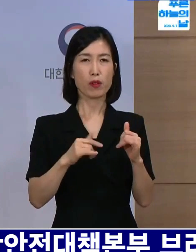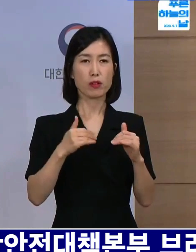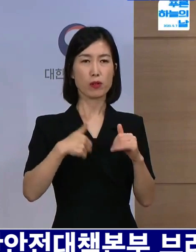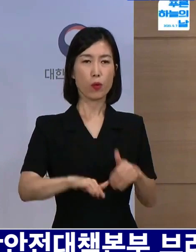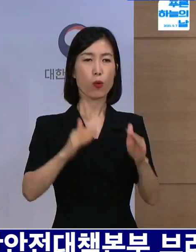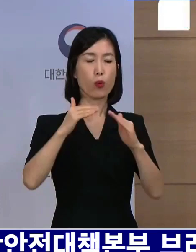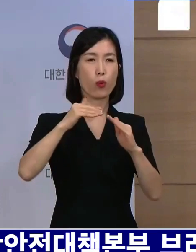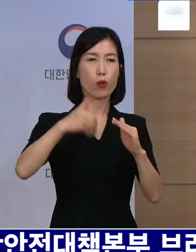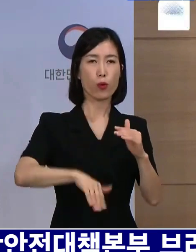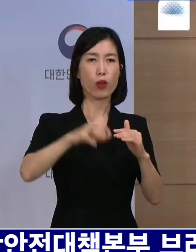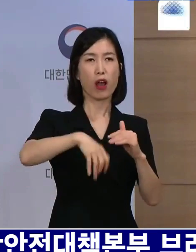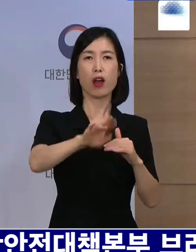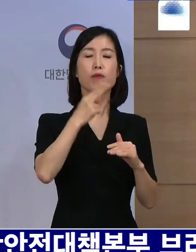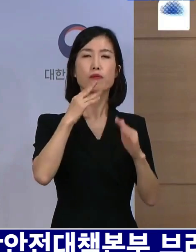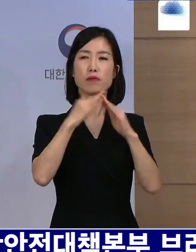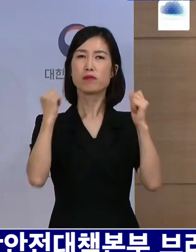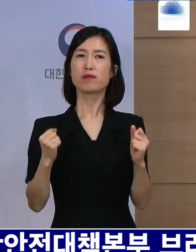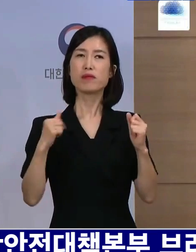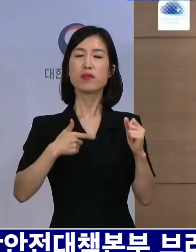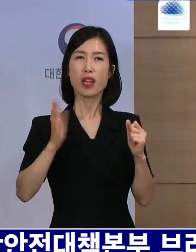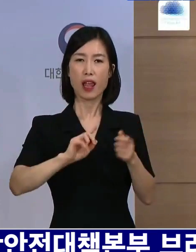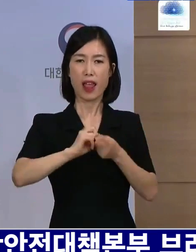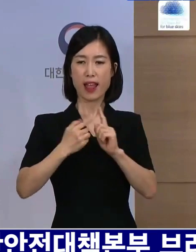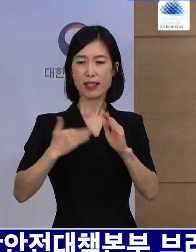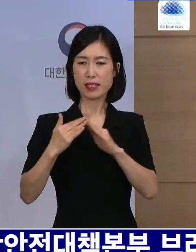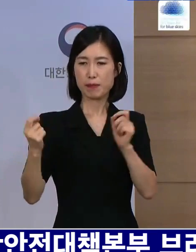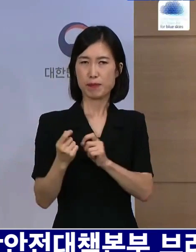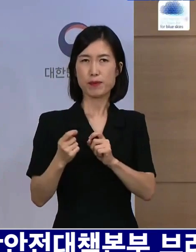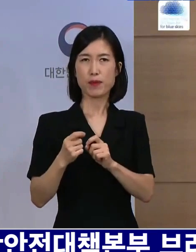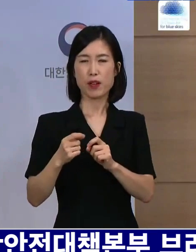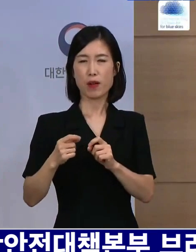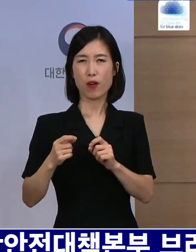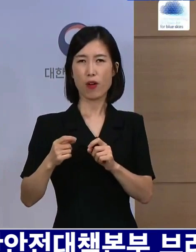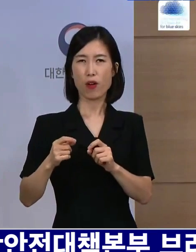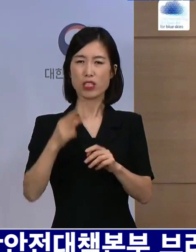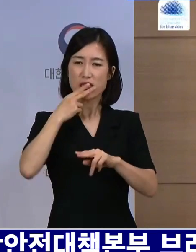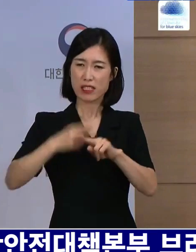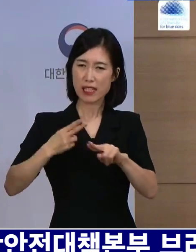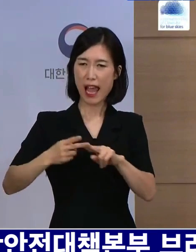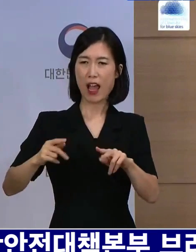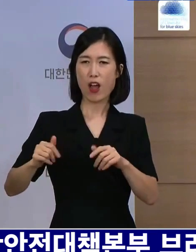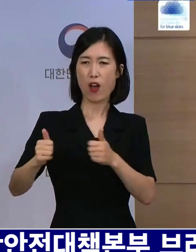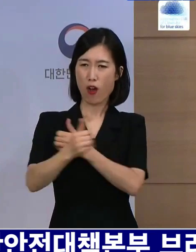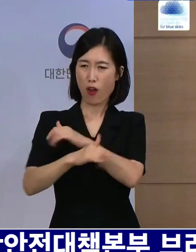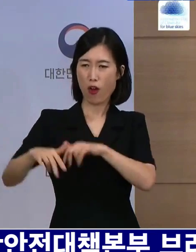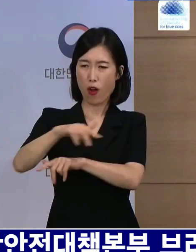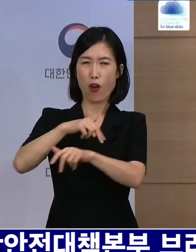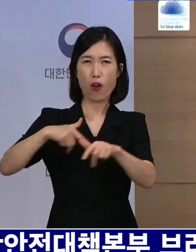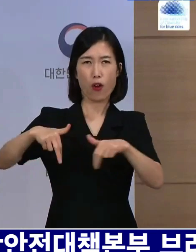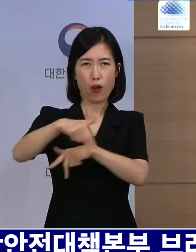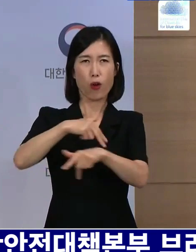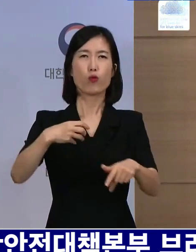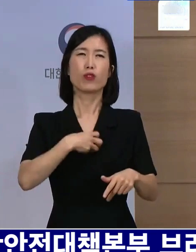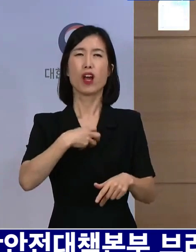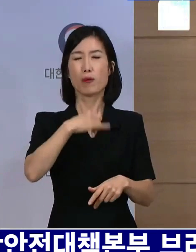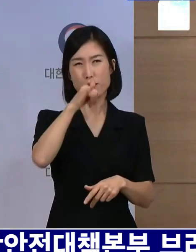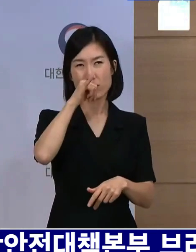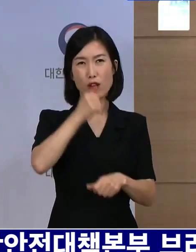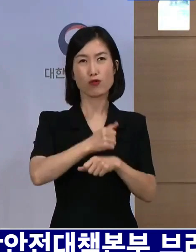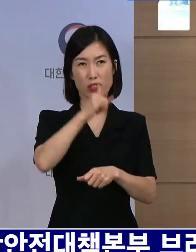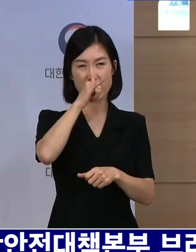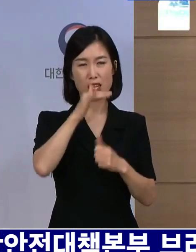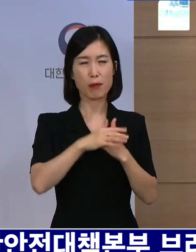다중이용시설에서 지나치게 밀집돼서 밀접한 접촉이 일어나는 그러한 위험성을